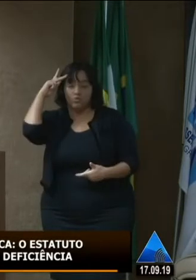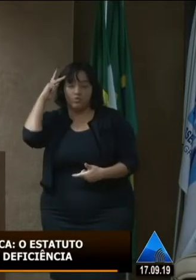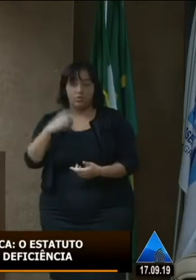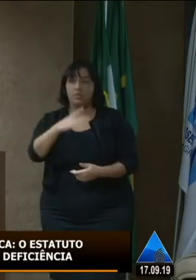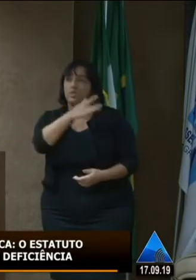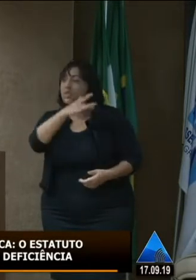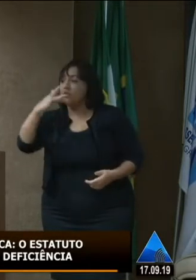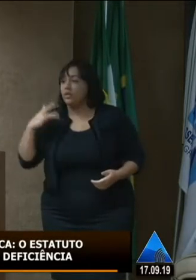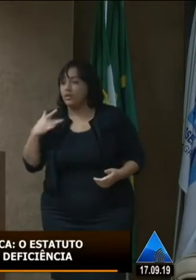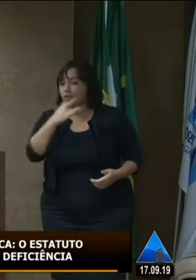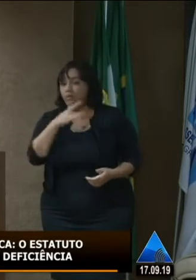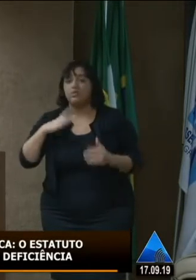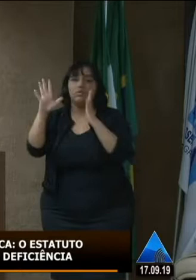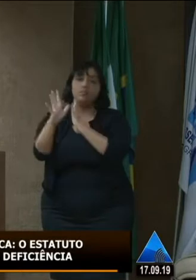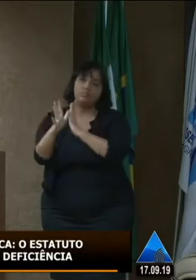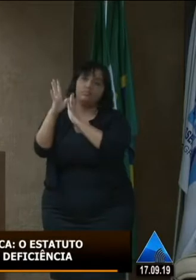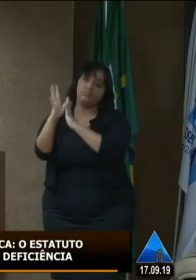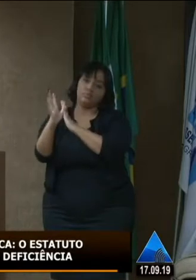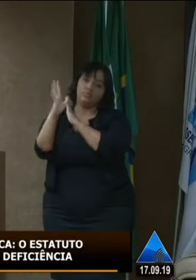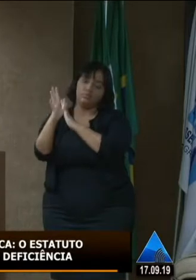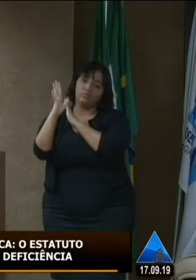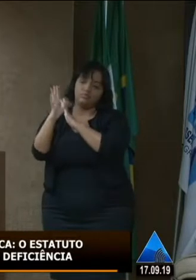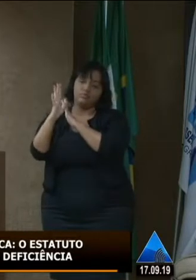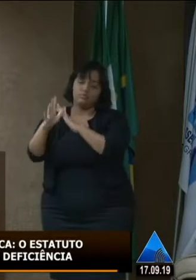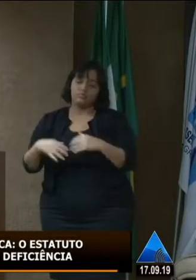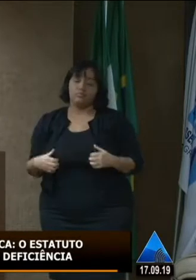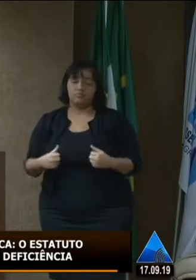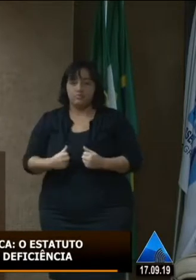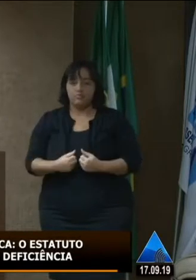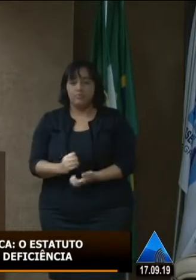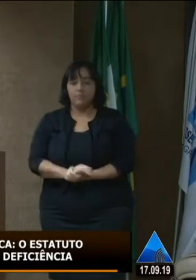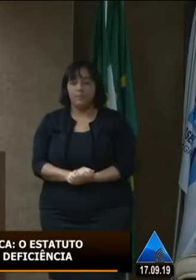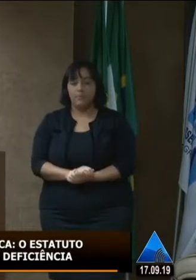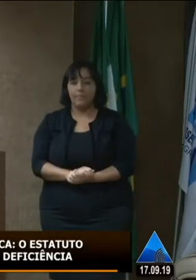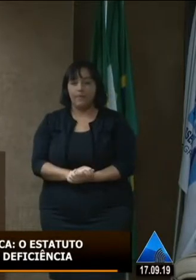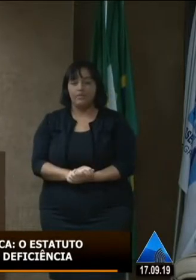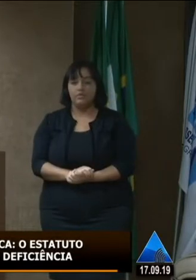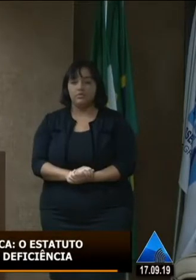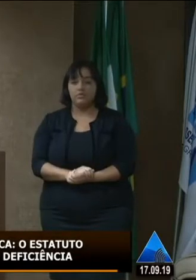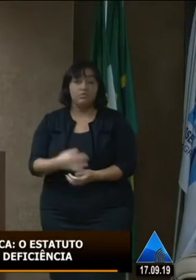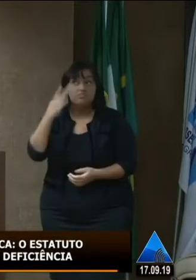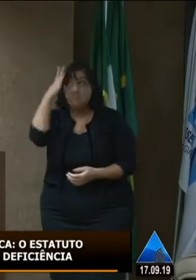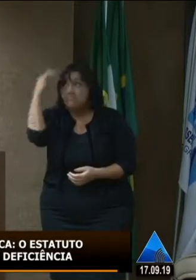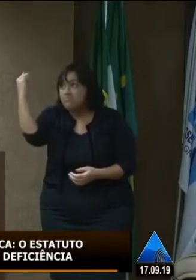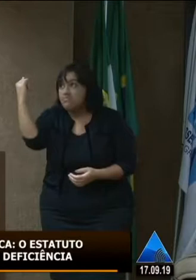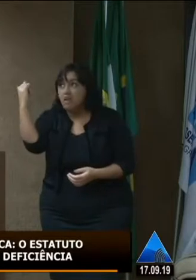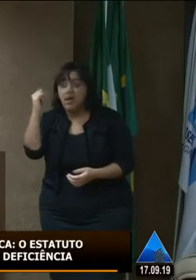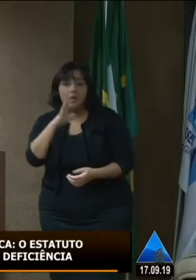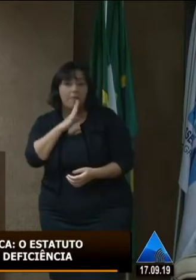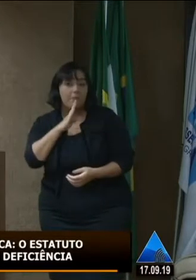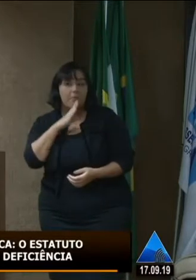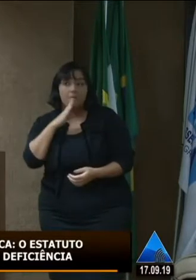saúde vemos fila o serviço básico desconhece como lidar com as pessoas com